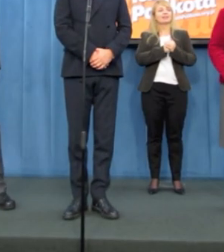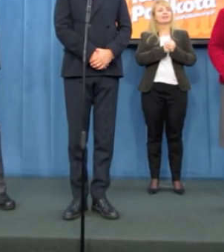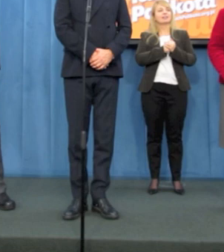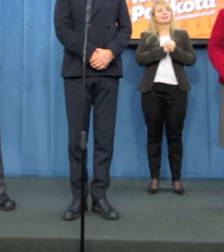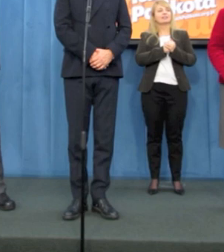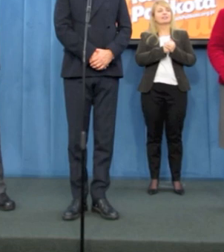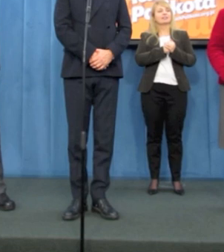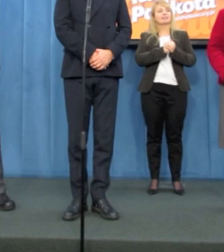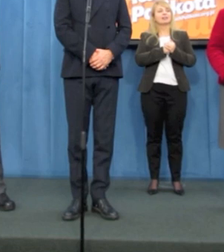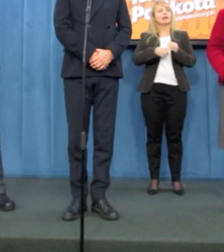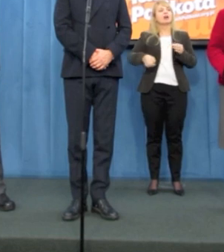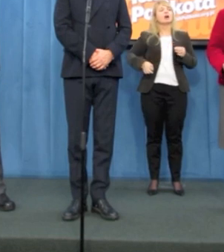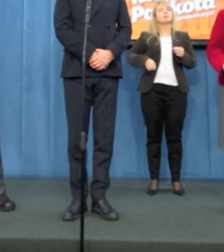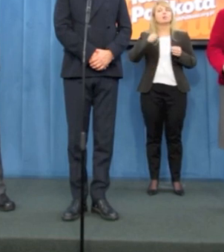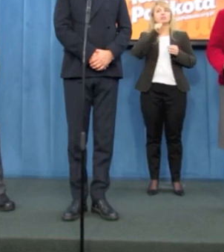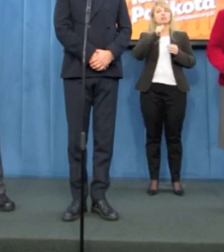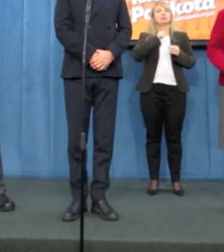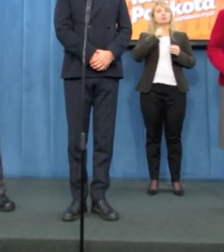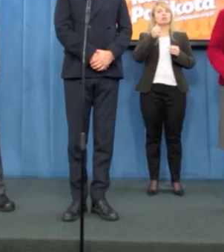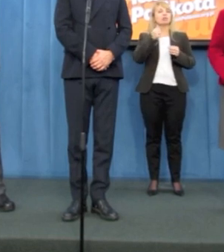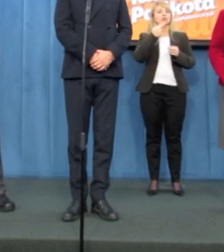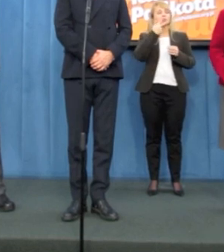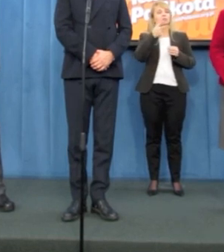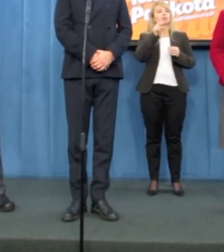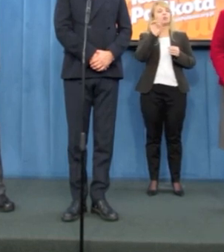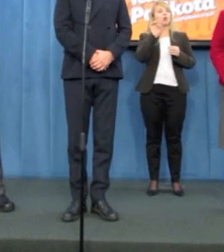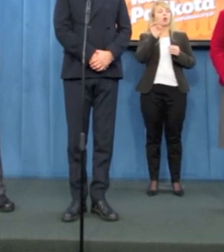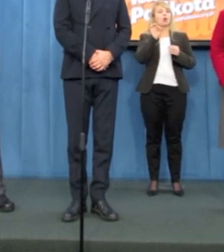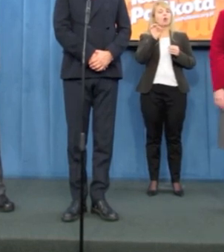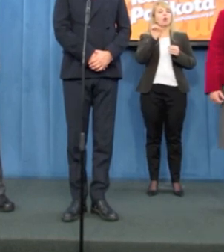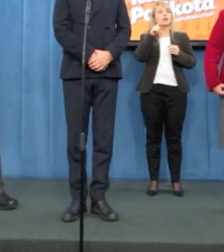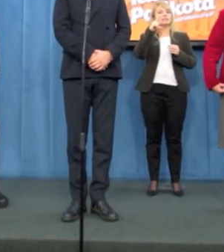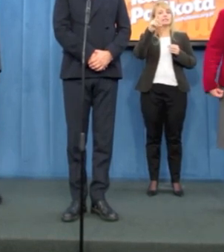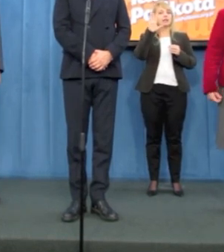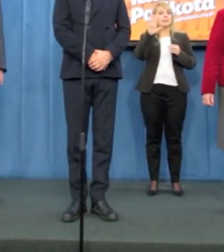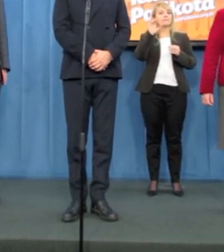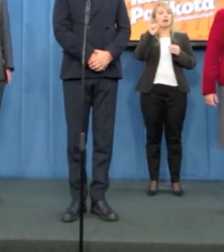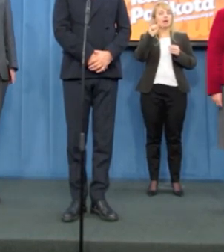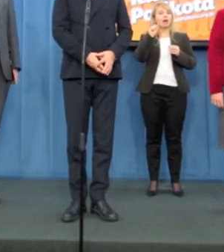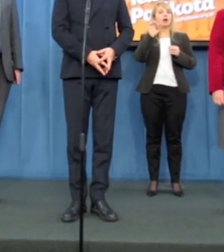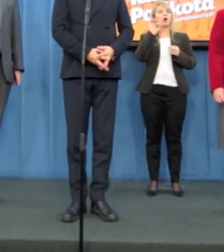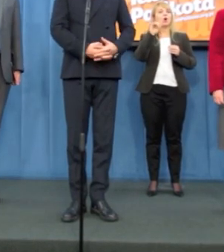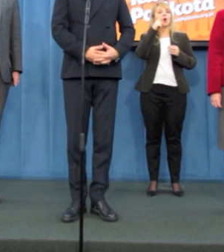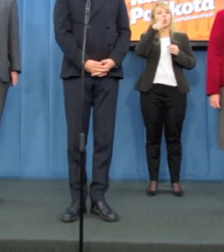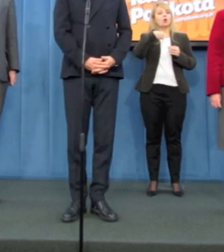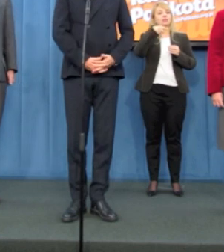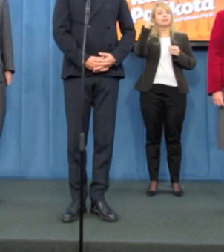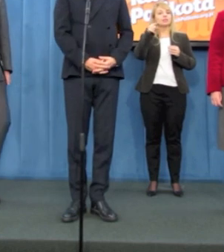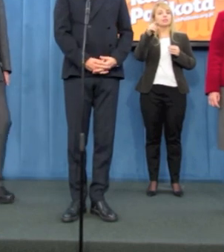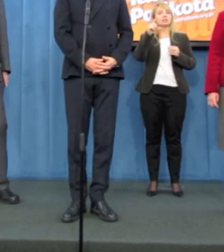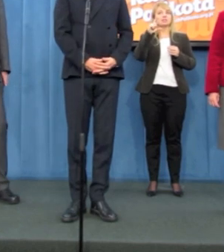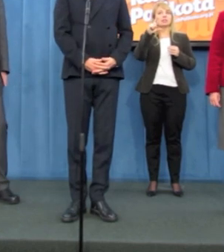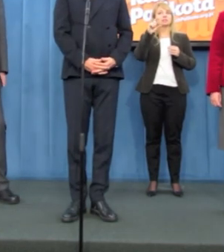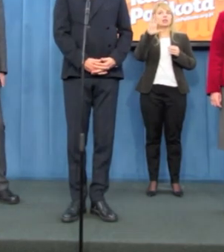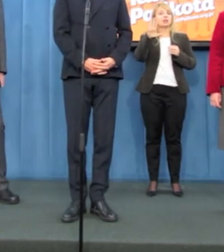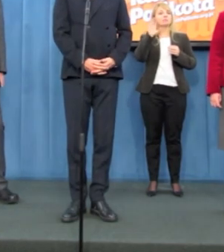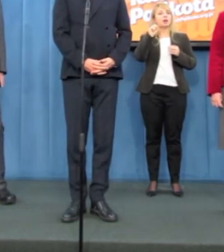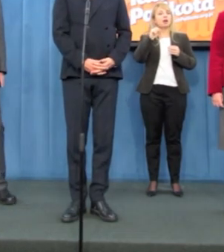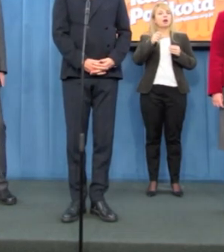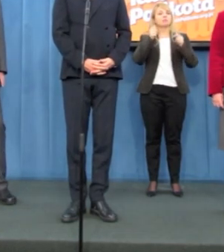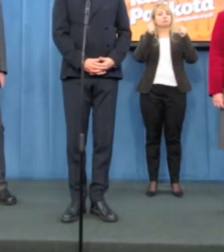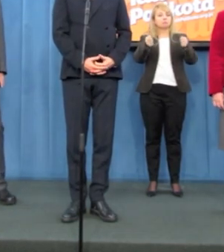Pan chyba wczoraj u nas na antenie Polskiego Radia zapowiedział wniosek o realizację CBA. Czy pan to potrzymuje i dlaczego